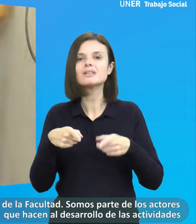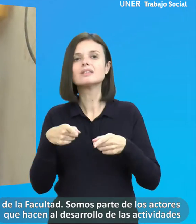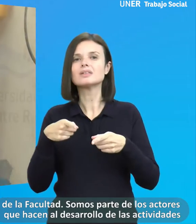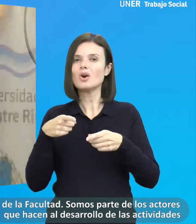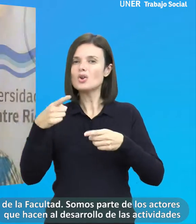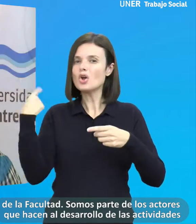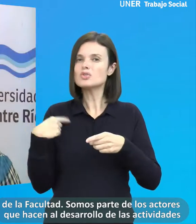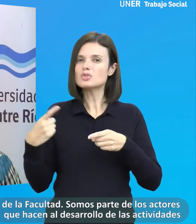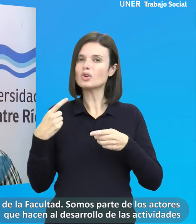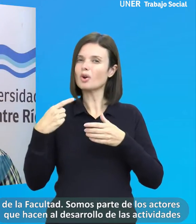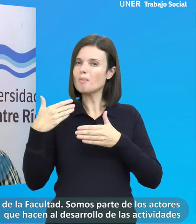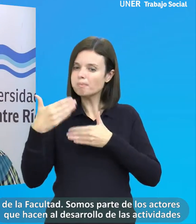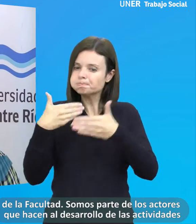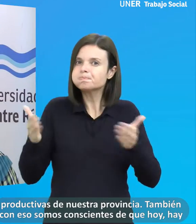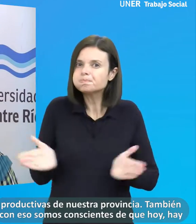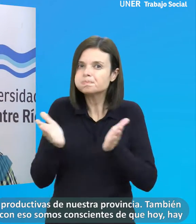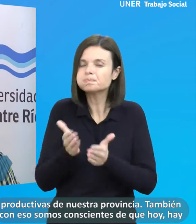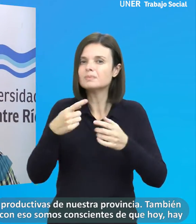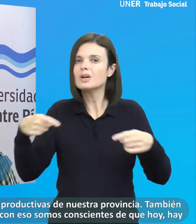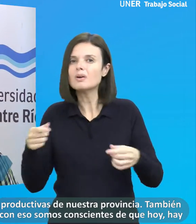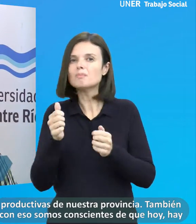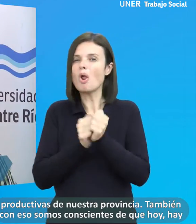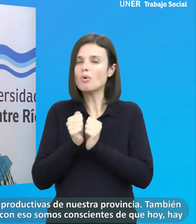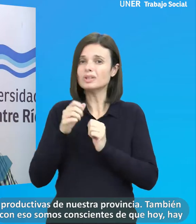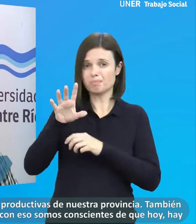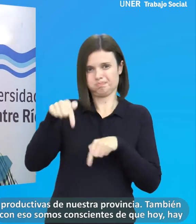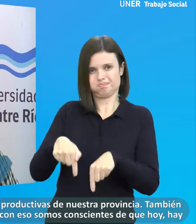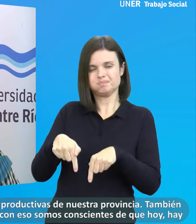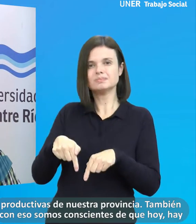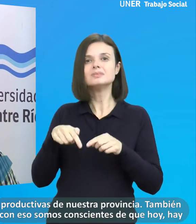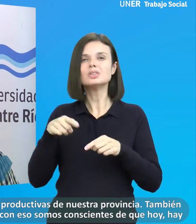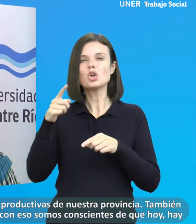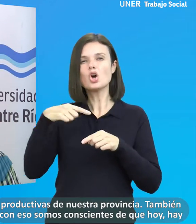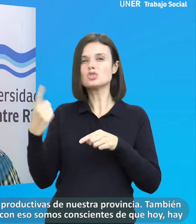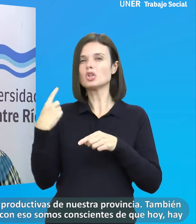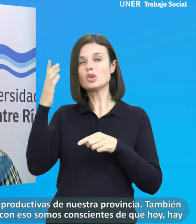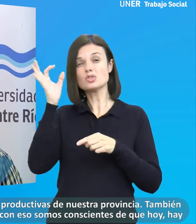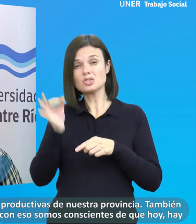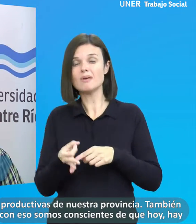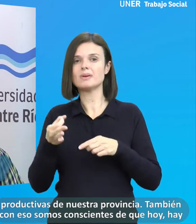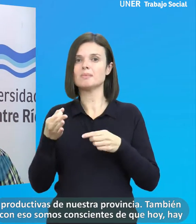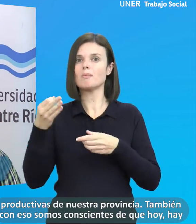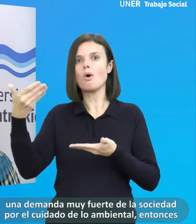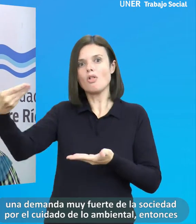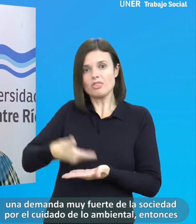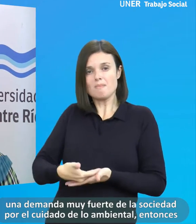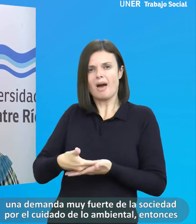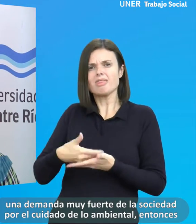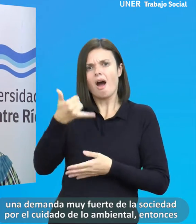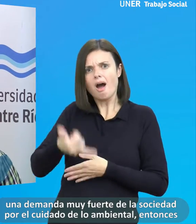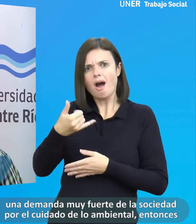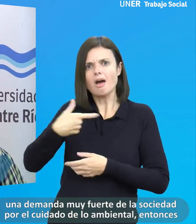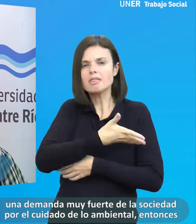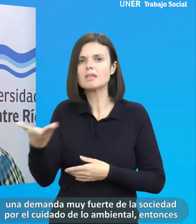actores que hacen al desarrollo de las actividades productivas de nuestra provincia, también con eso somos conscientes que hoy hay una demanda muy